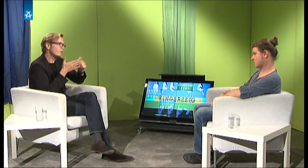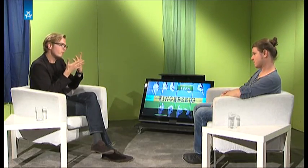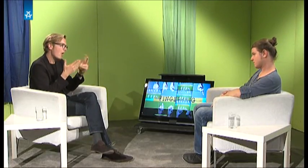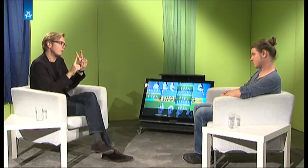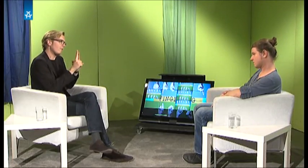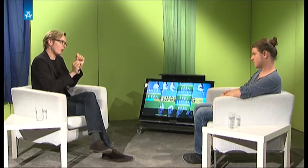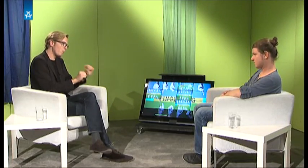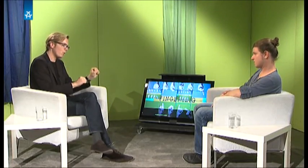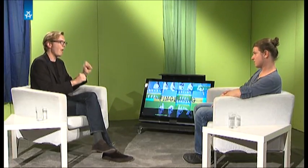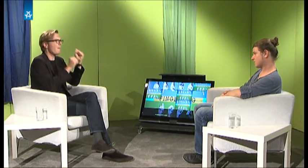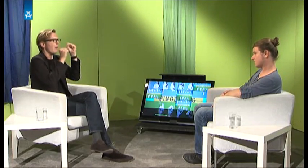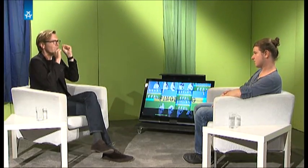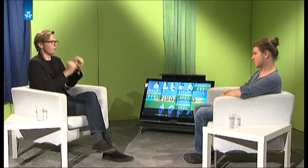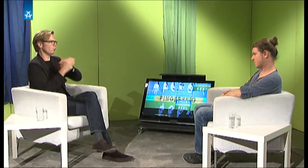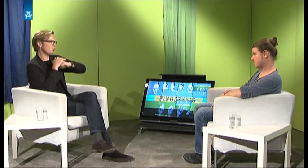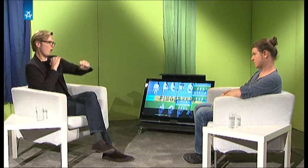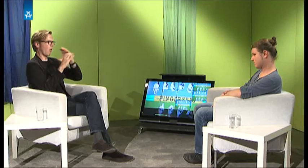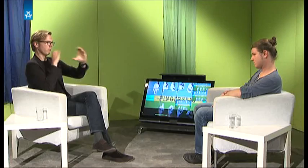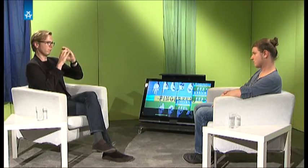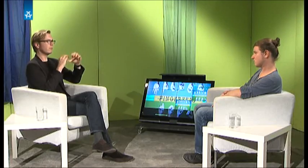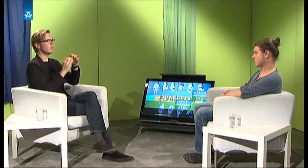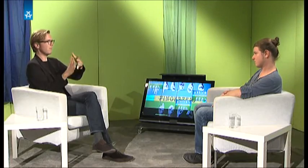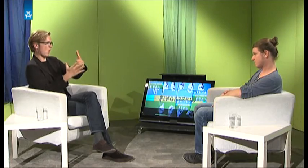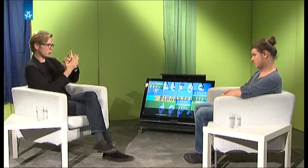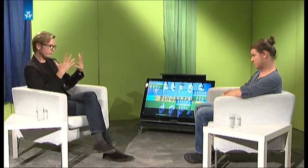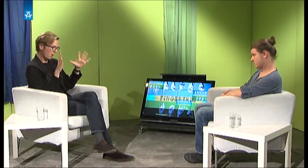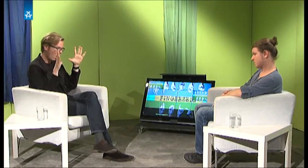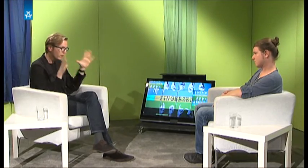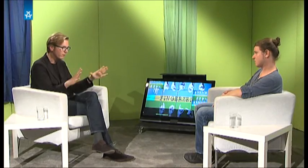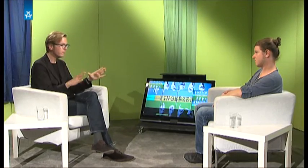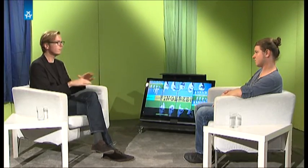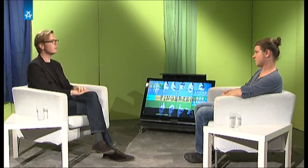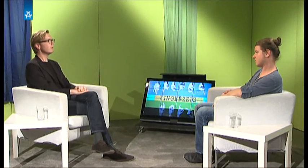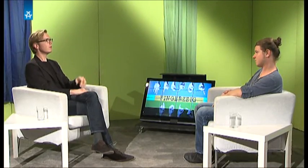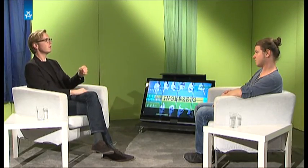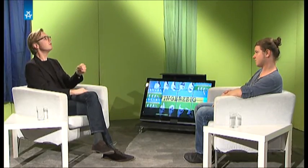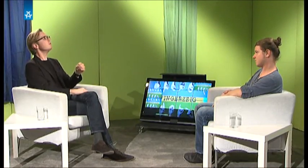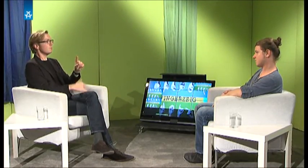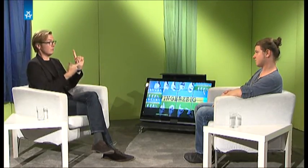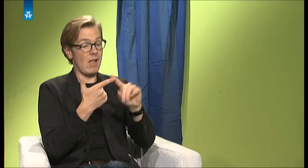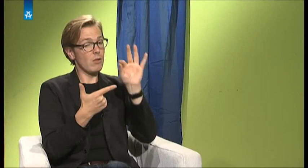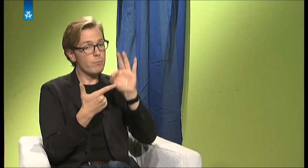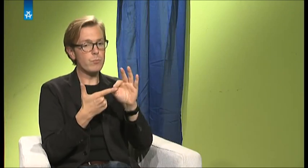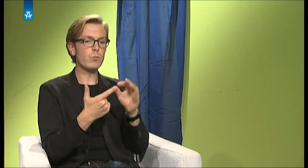zweite Punkt, Inklusion heißt für mich auch freie Entscheidungen bei der Schulwahl.